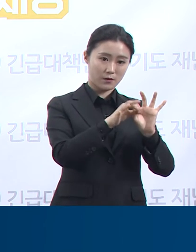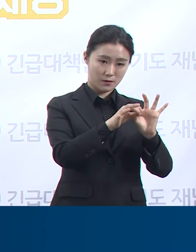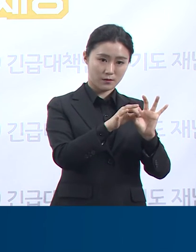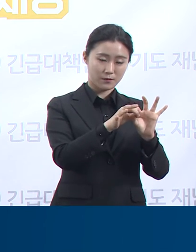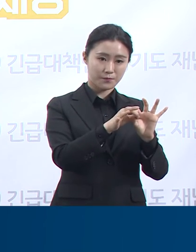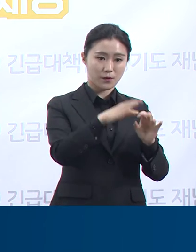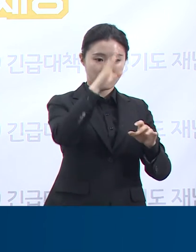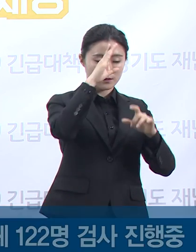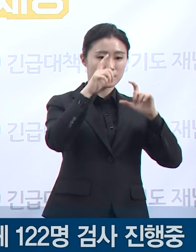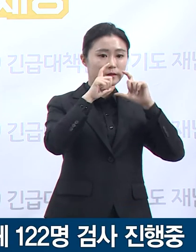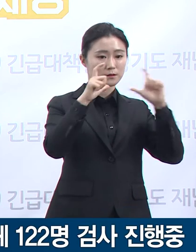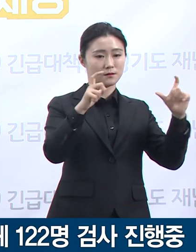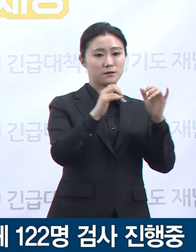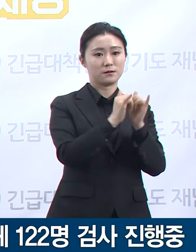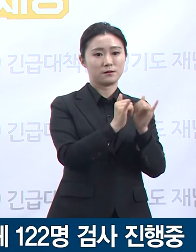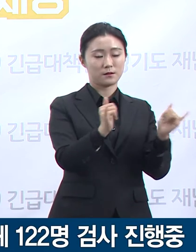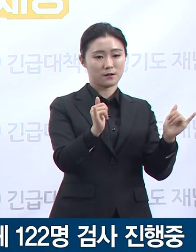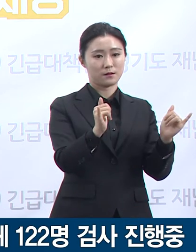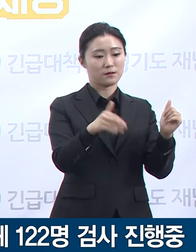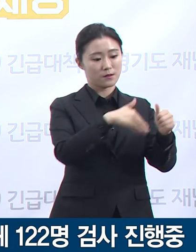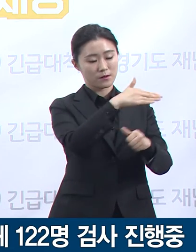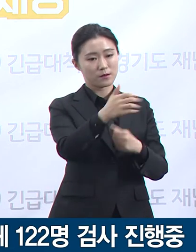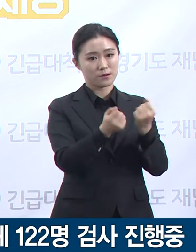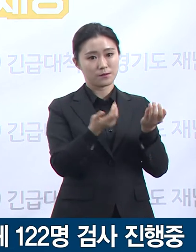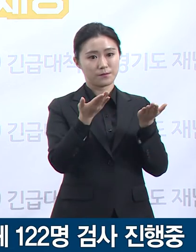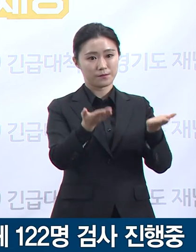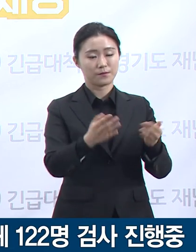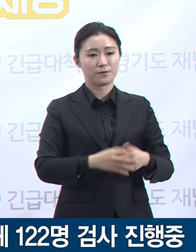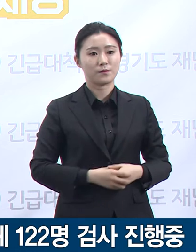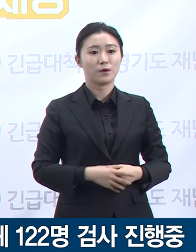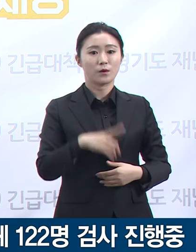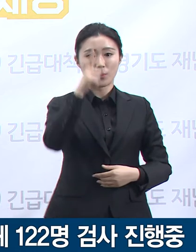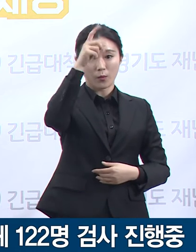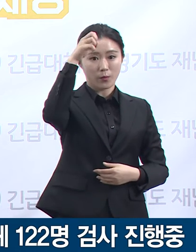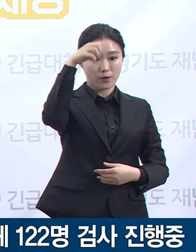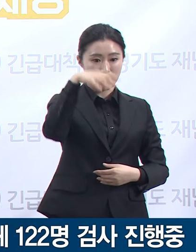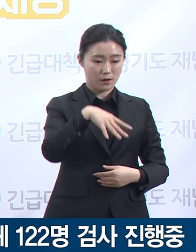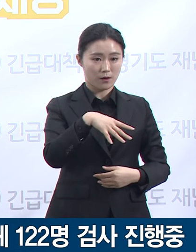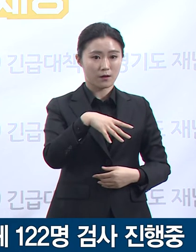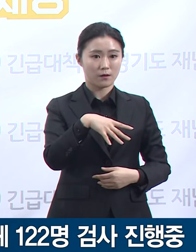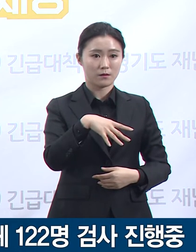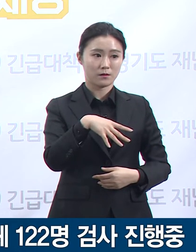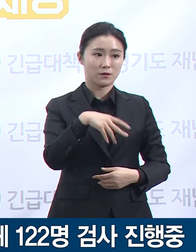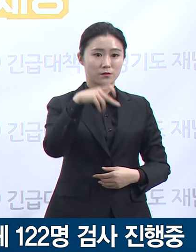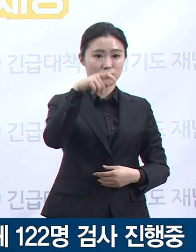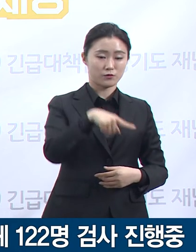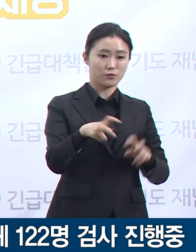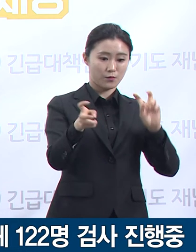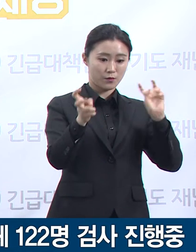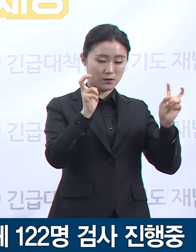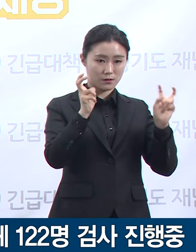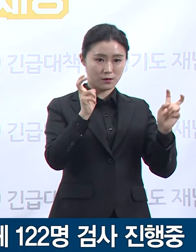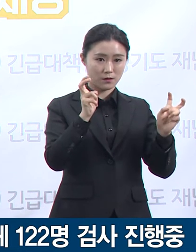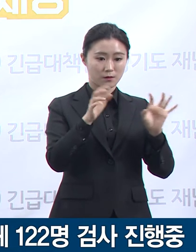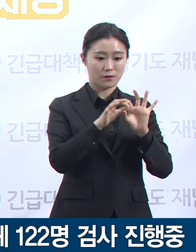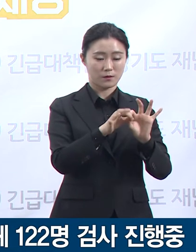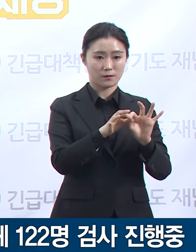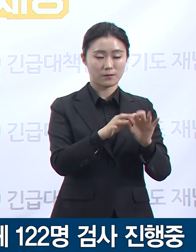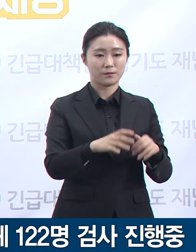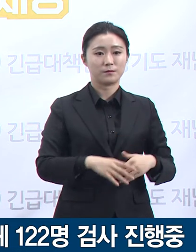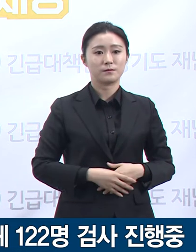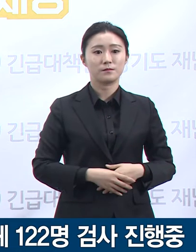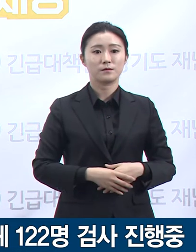대해서 말씀드리겠습니다. 먼저 고양시 쿠팡 물류센터 관련입니다. 지난 5월 27일